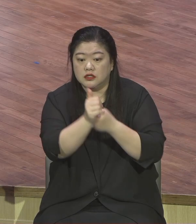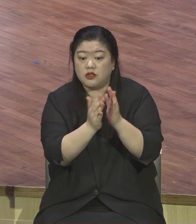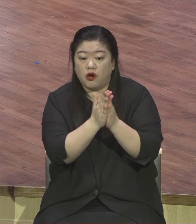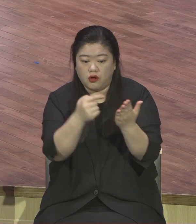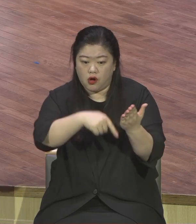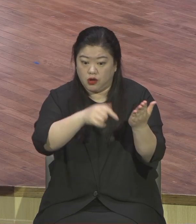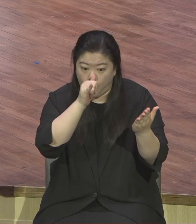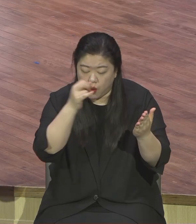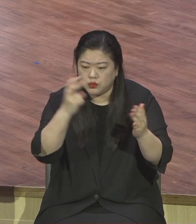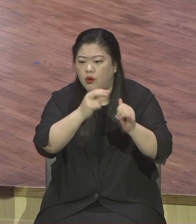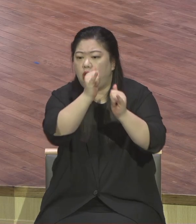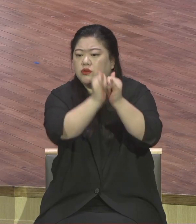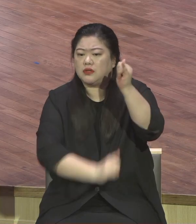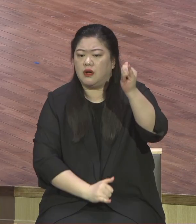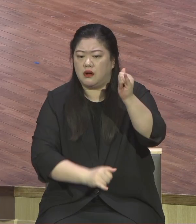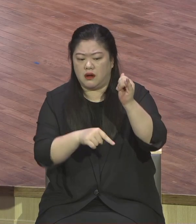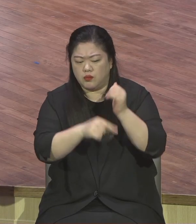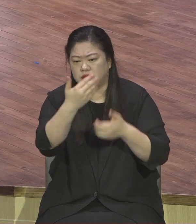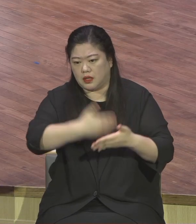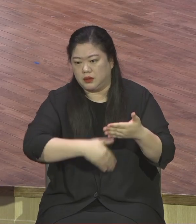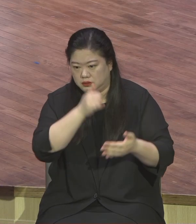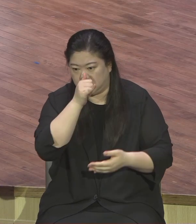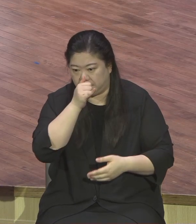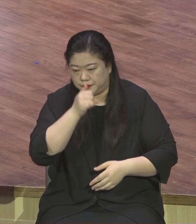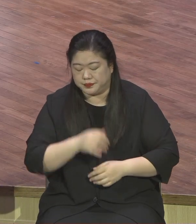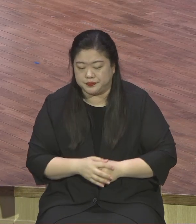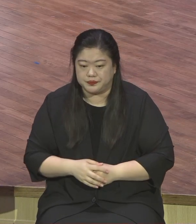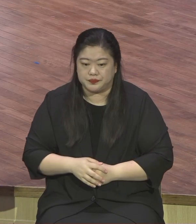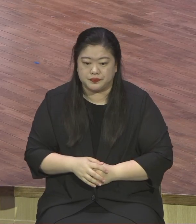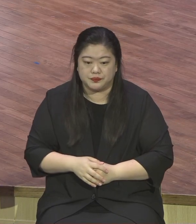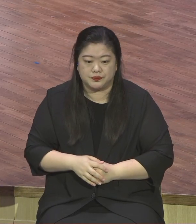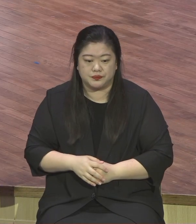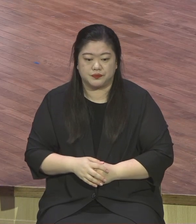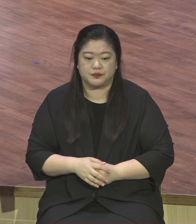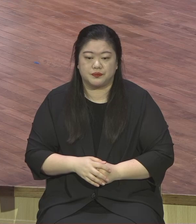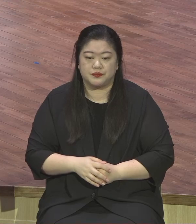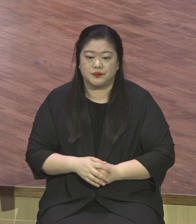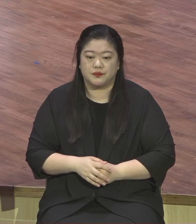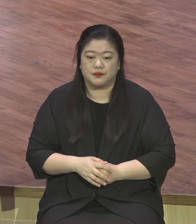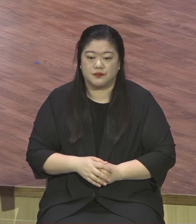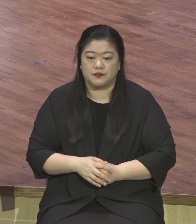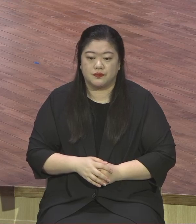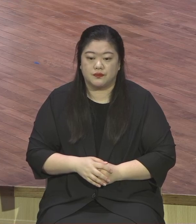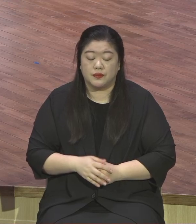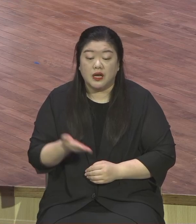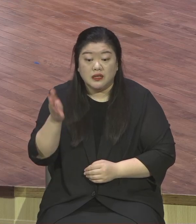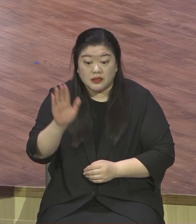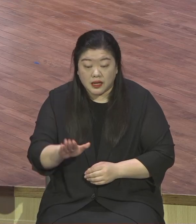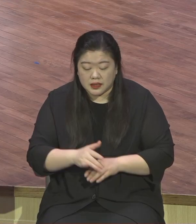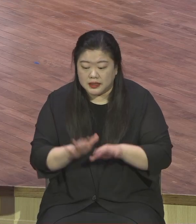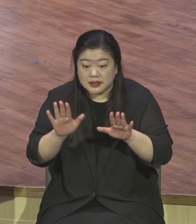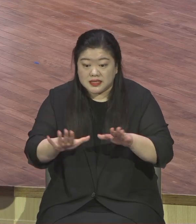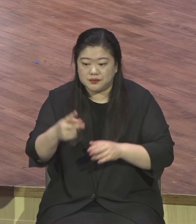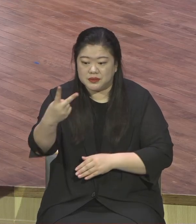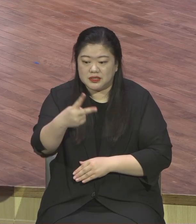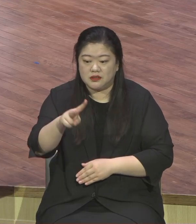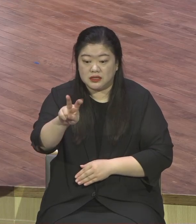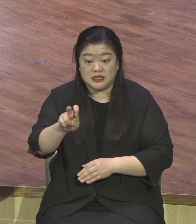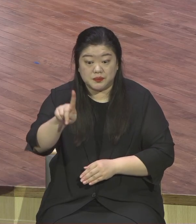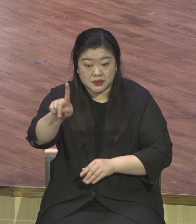그런데 이런 역사적인 내용과 함께 지금도 하나님의 초청을 거절하면서 살아가는